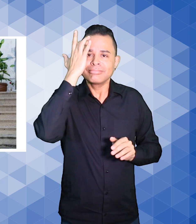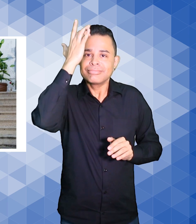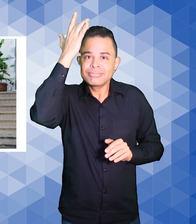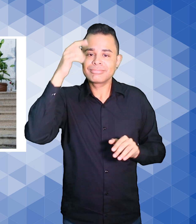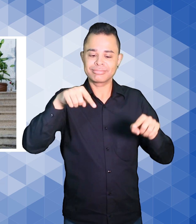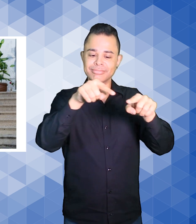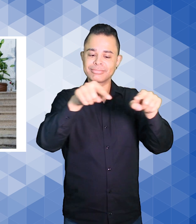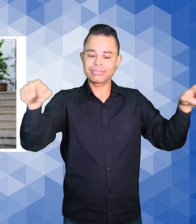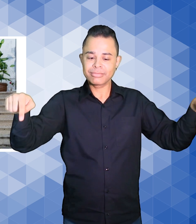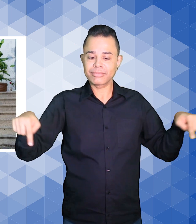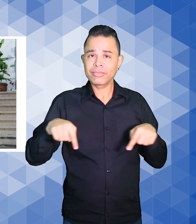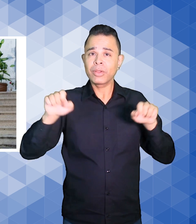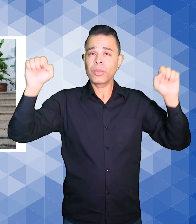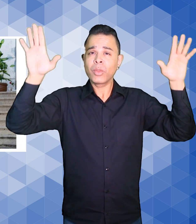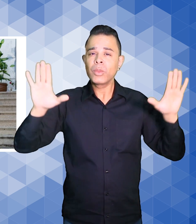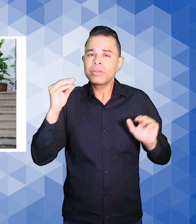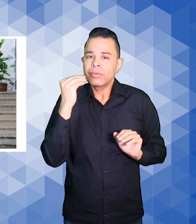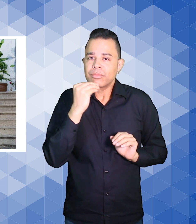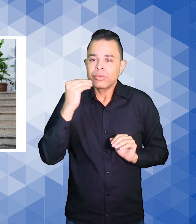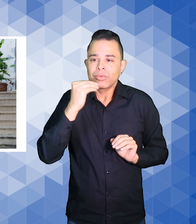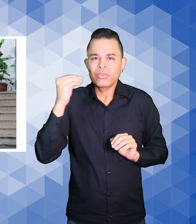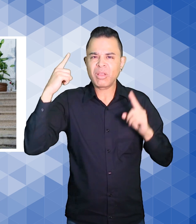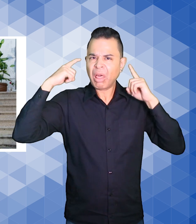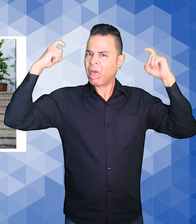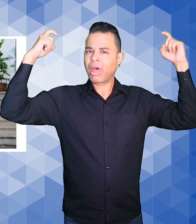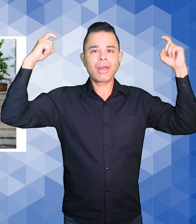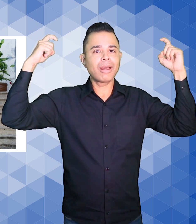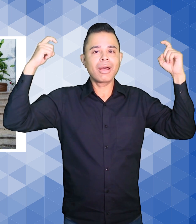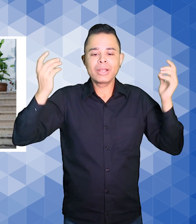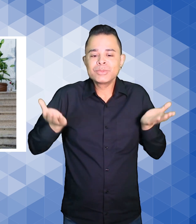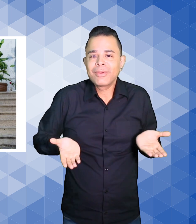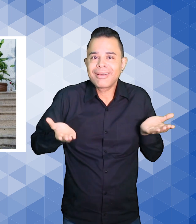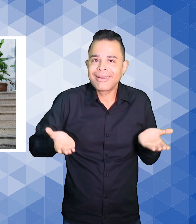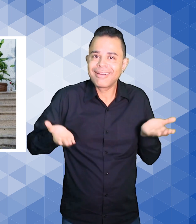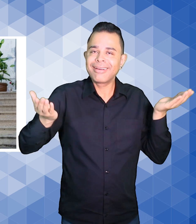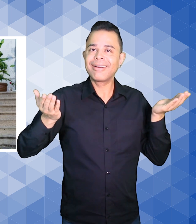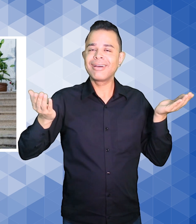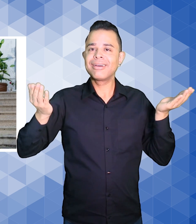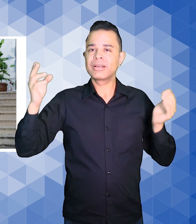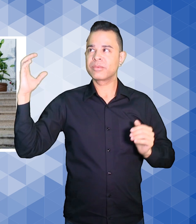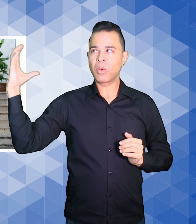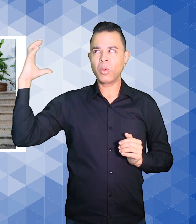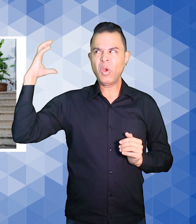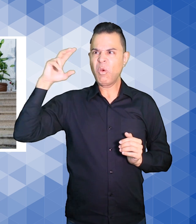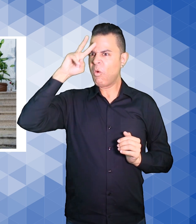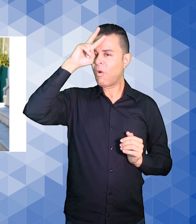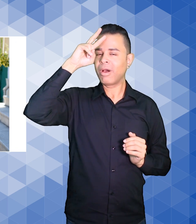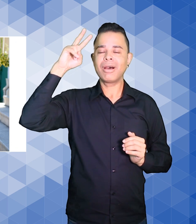iluminado, o volume reduzido do som, a suavidade do ar condicionado e a oferta